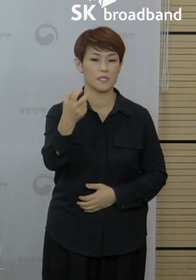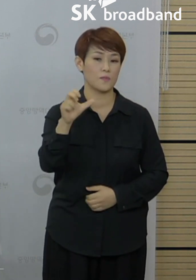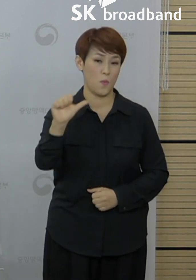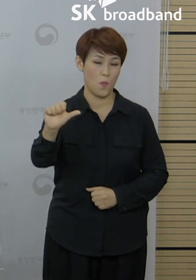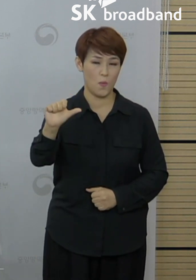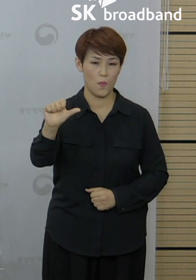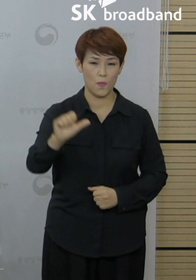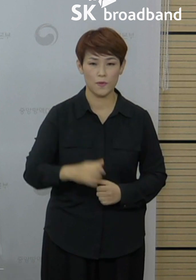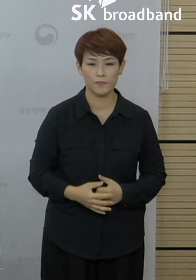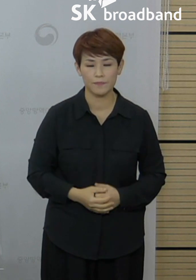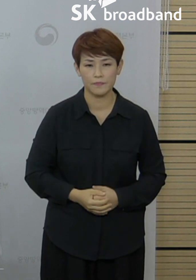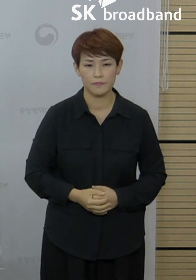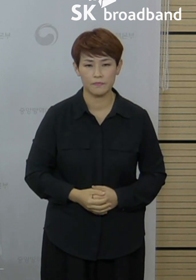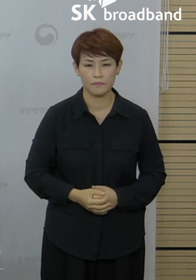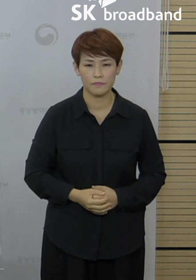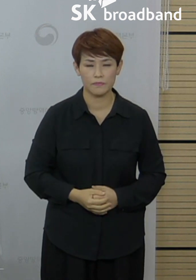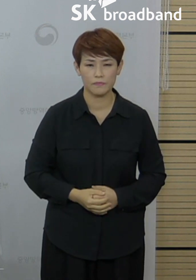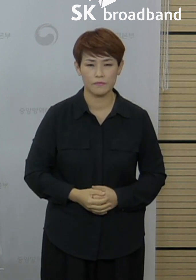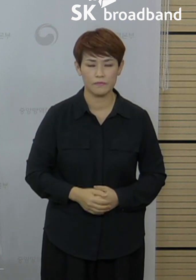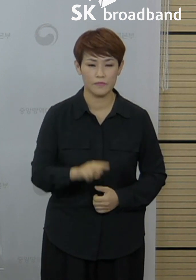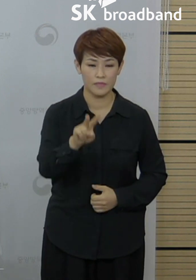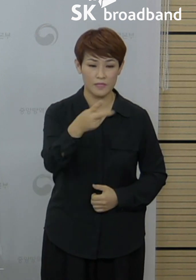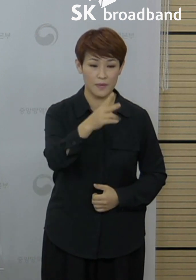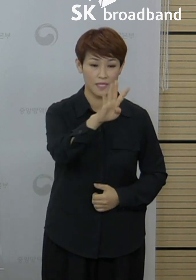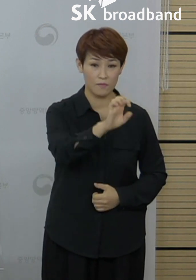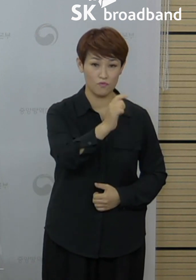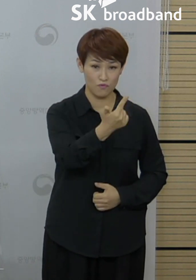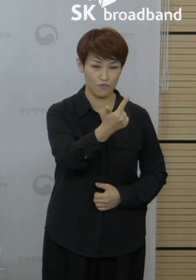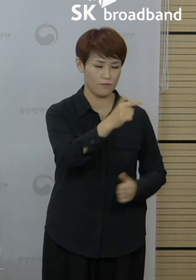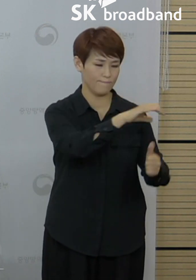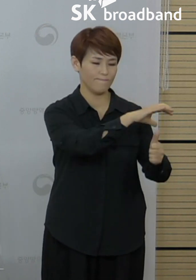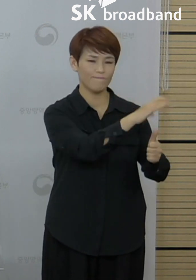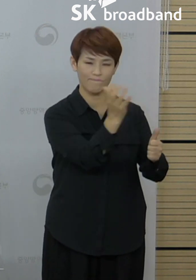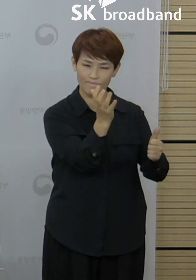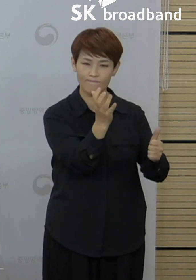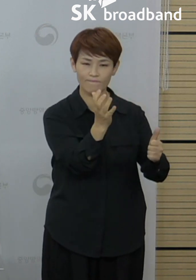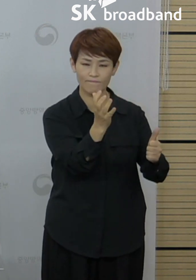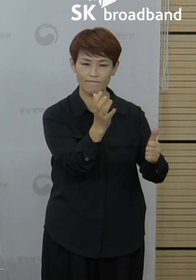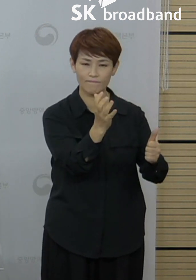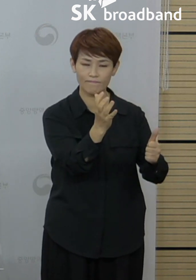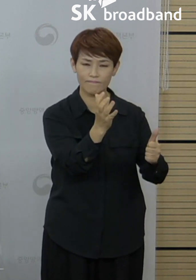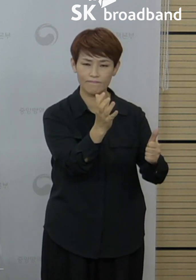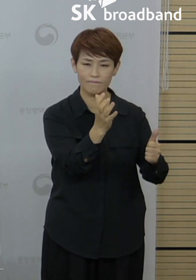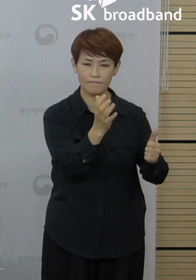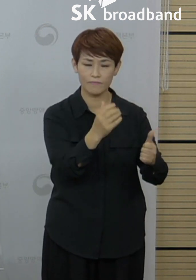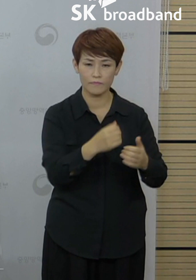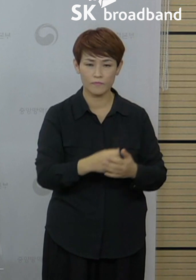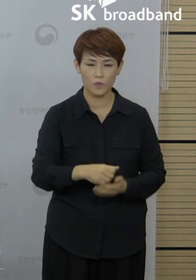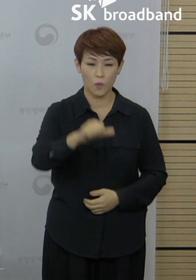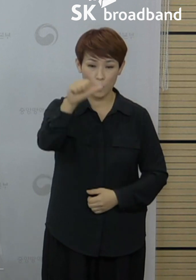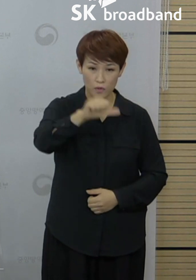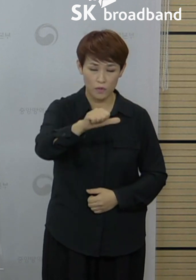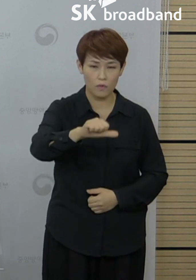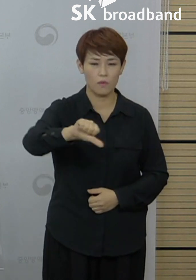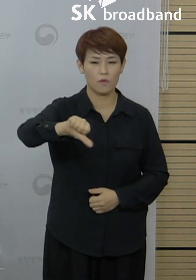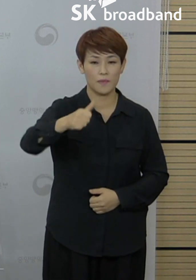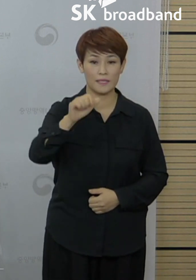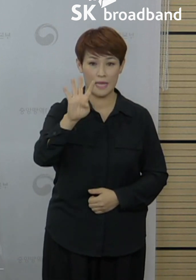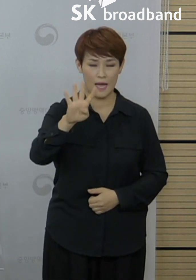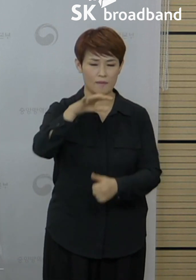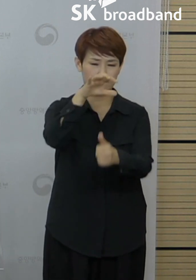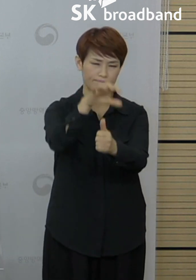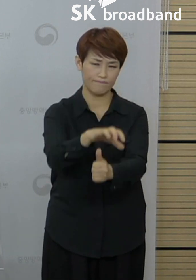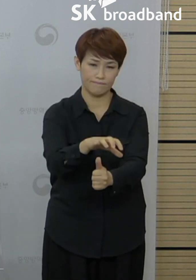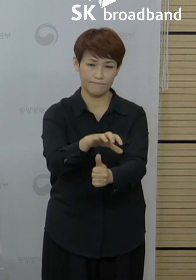신규로 246명이 격리 해제되었고 현재 5,504명이 격리